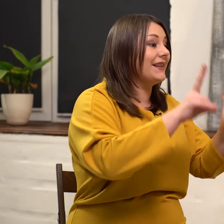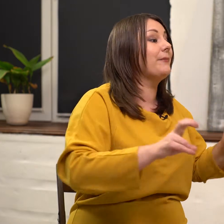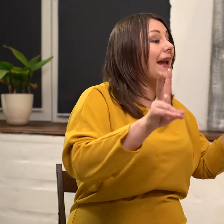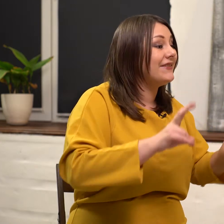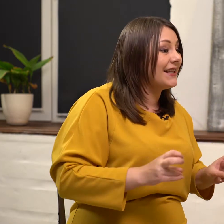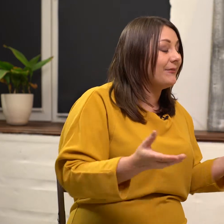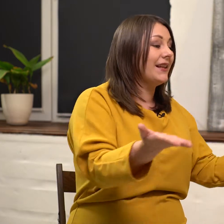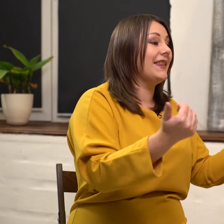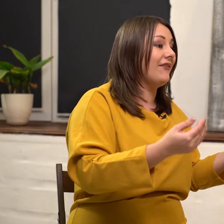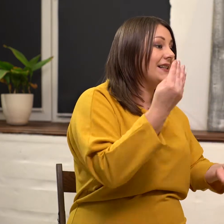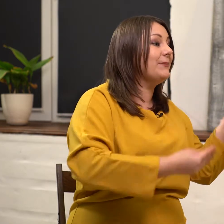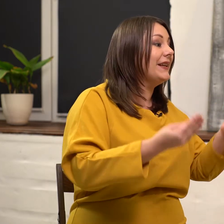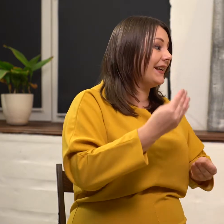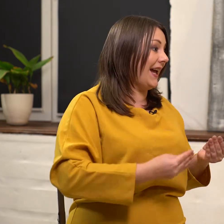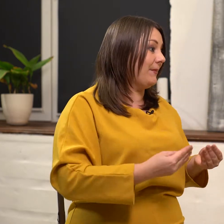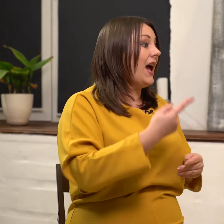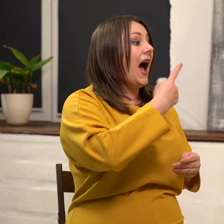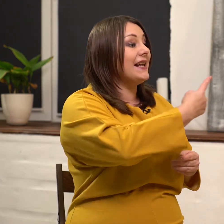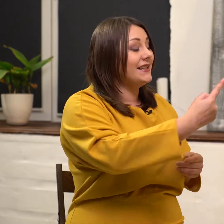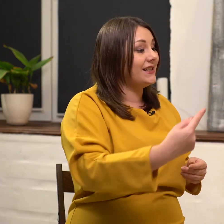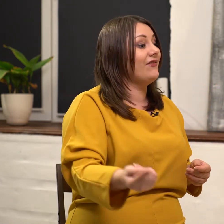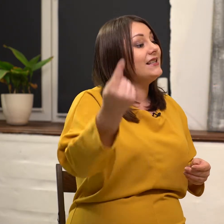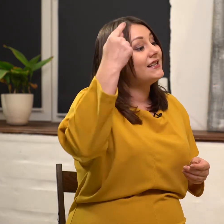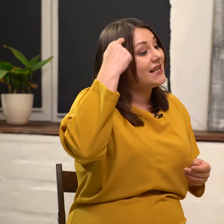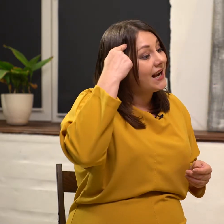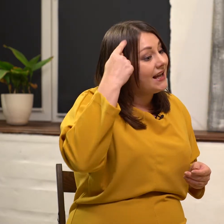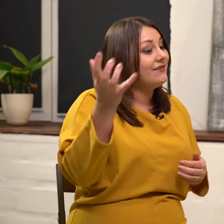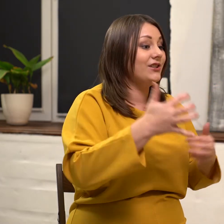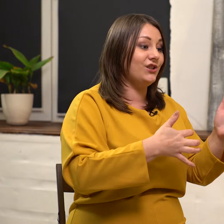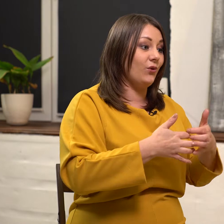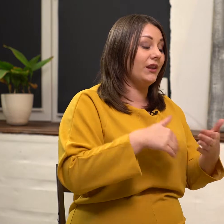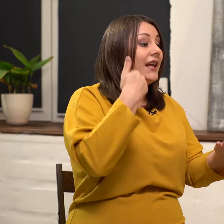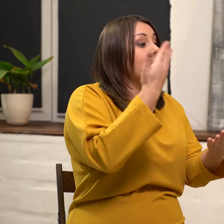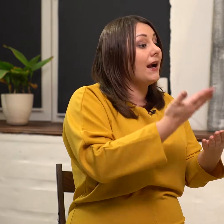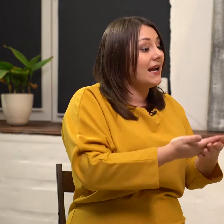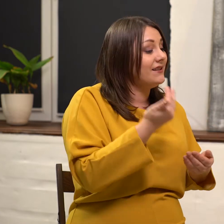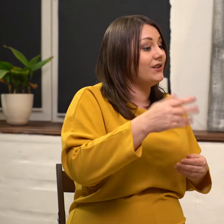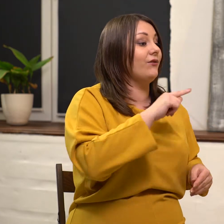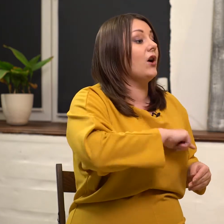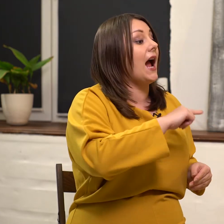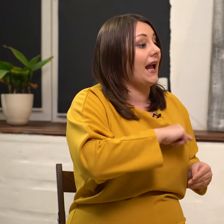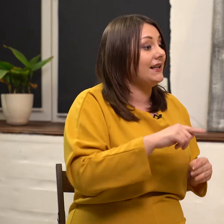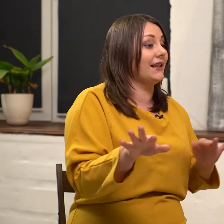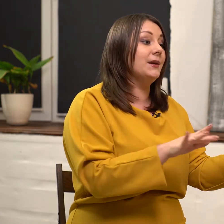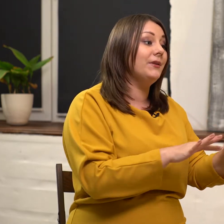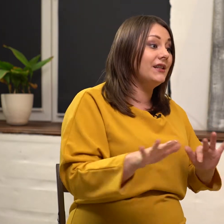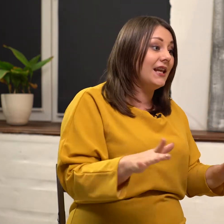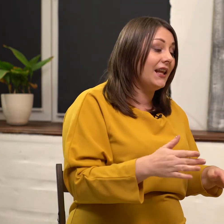это проверим. Давайте поиграем. Один из вас загадывает животное и показывает его характер и поведение.